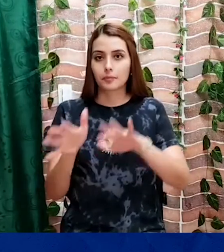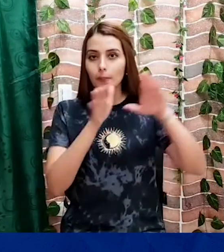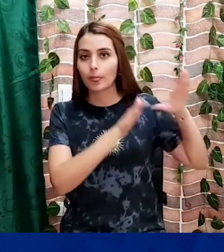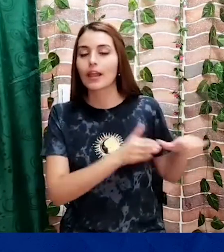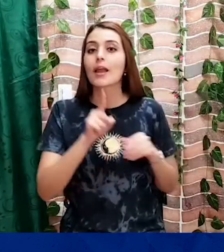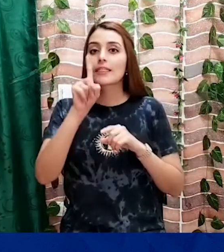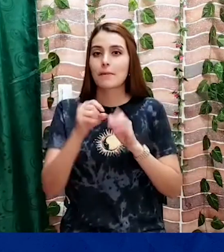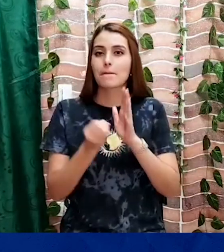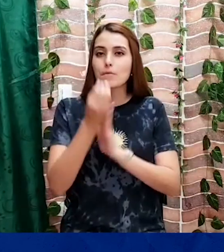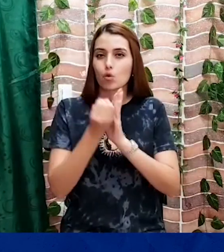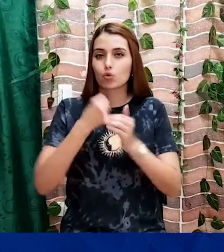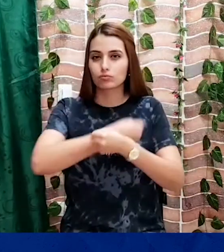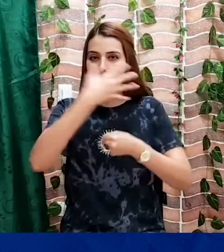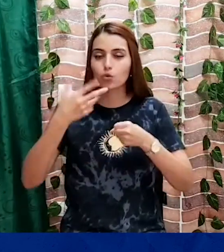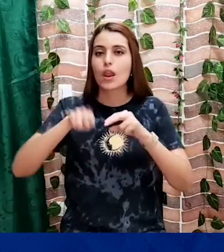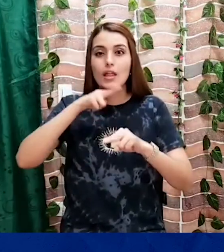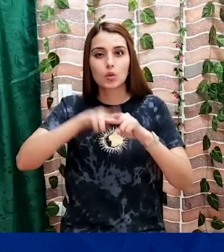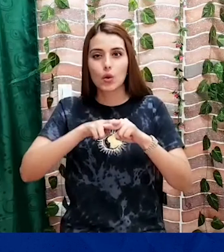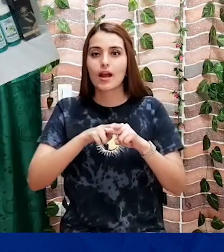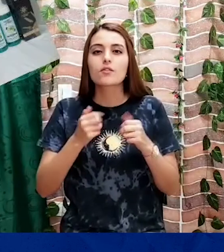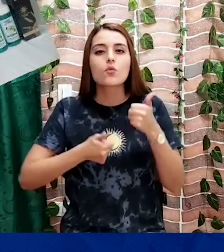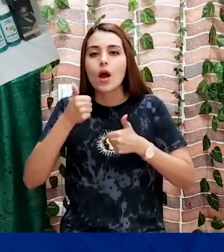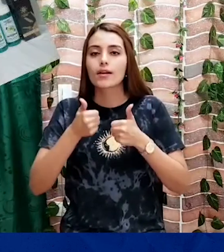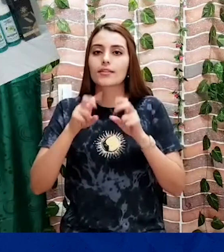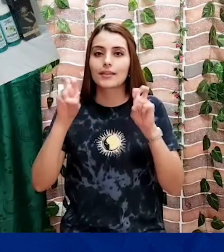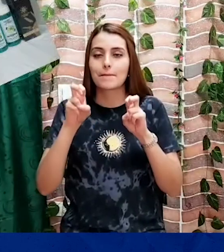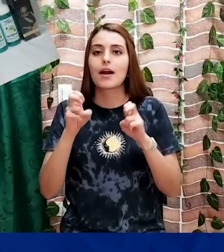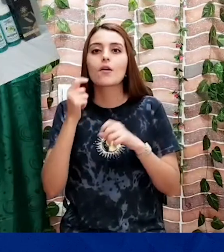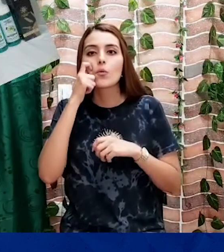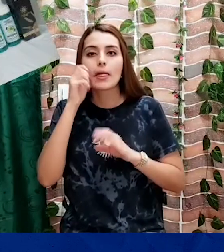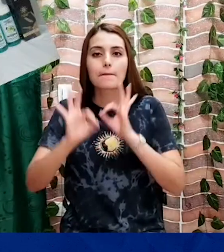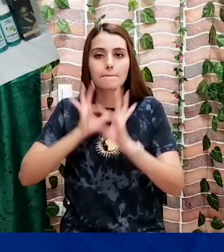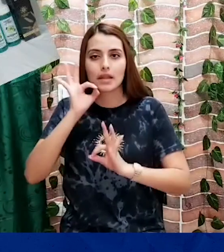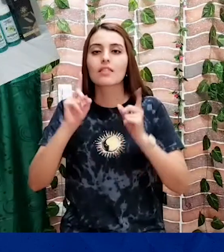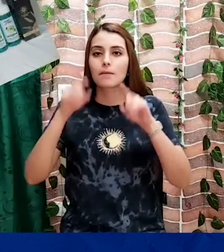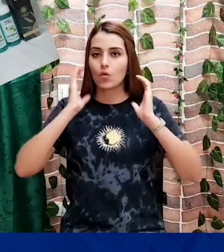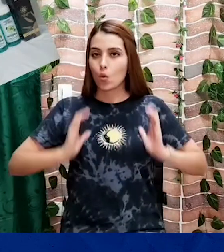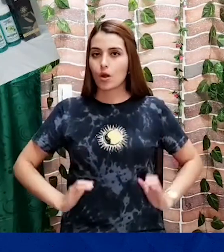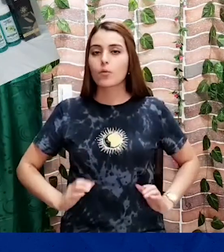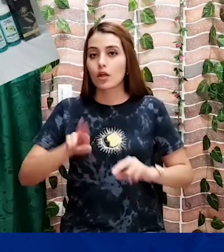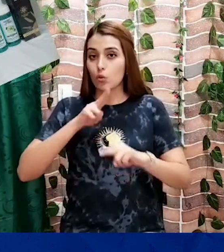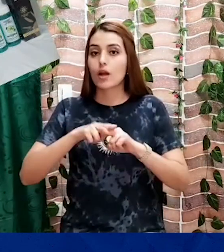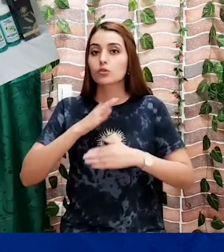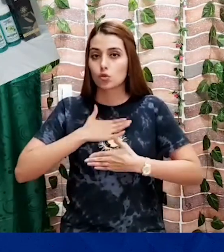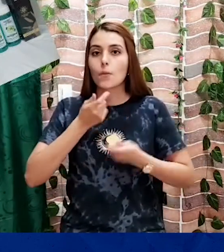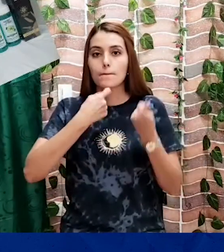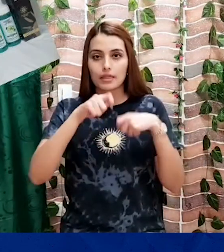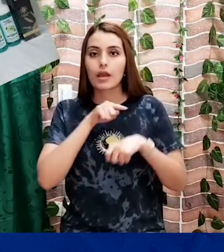otra parte, también ofrecemos productos naturales enfocados al cuidado de la piel y el cuerpo, como lo verán claramente en la imagen.